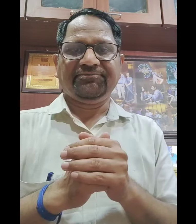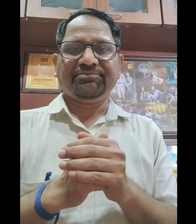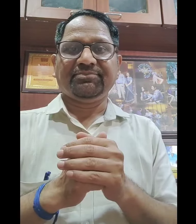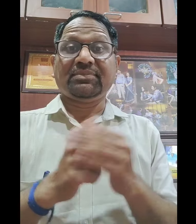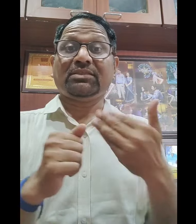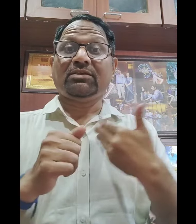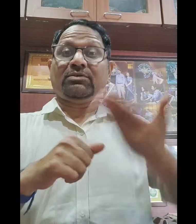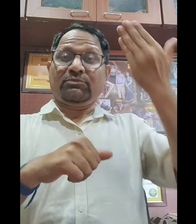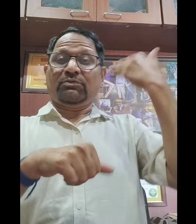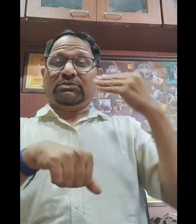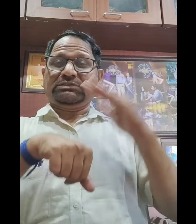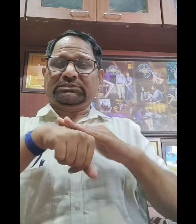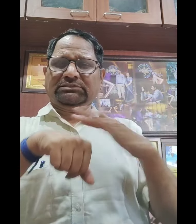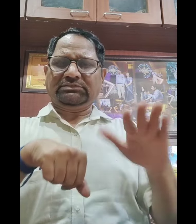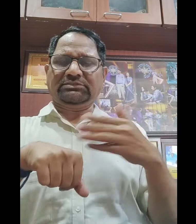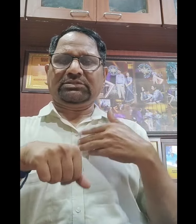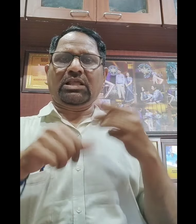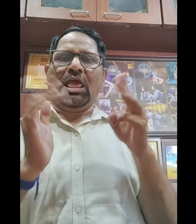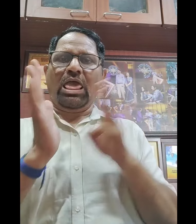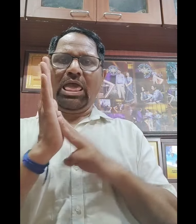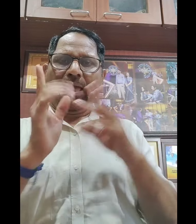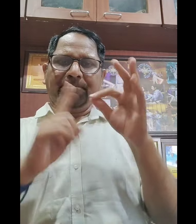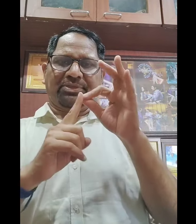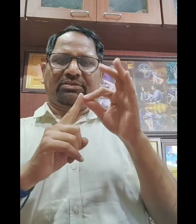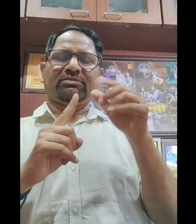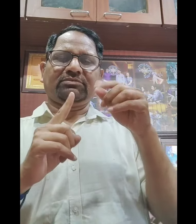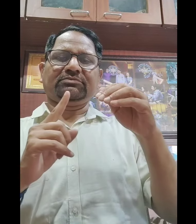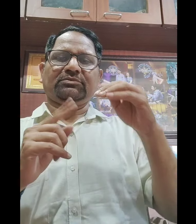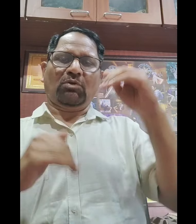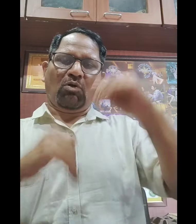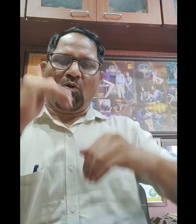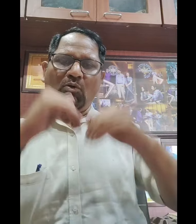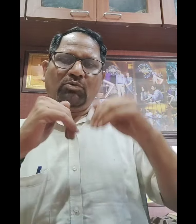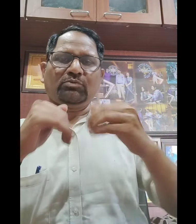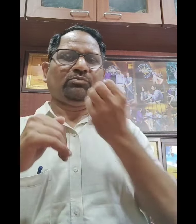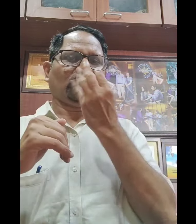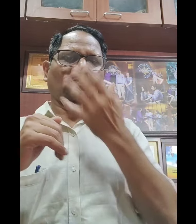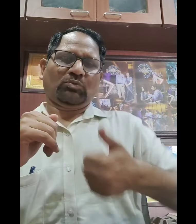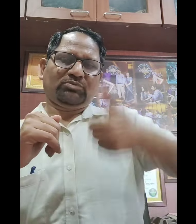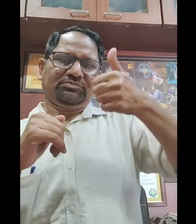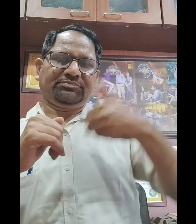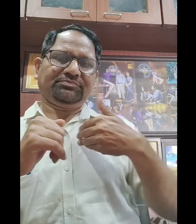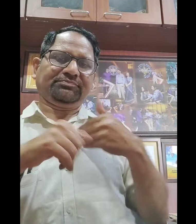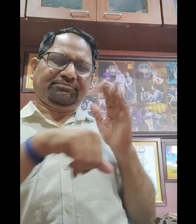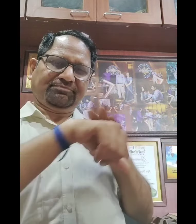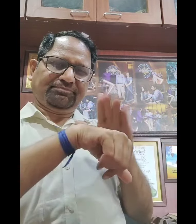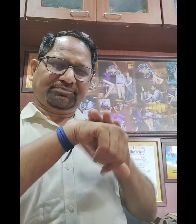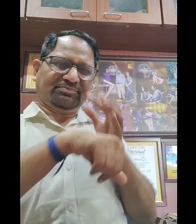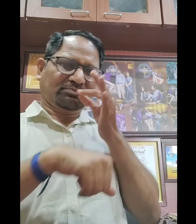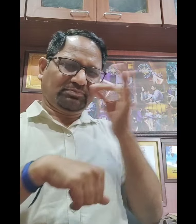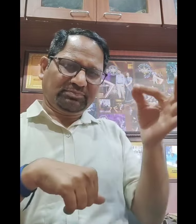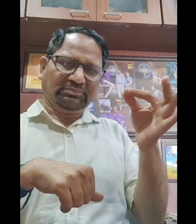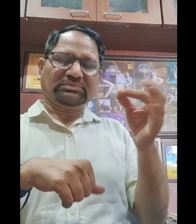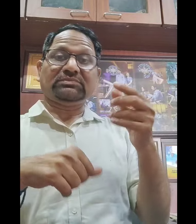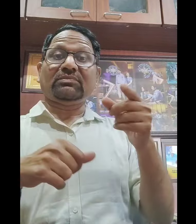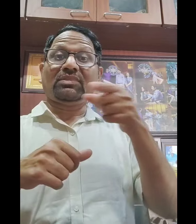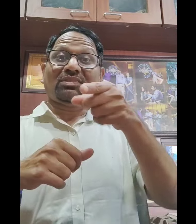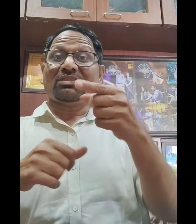तागत देता है, अधिकार देता है मैं आपको बताना चाहता हूँ, हमारे मद्यप्रदेश के जो